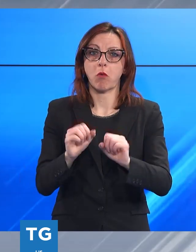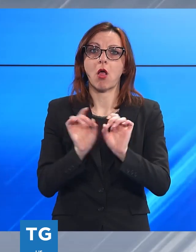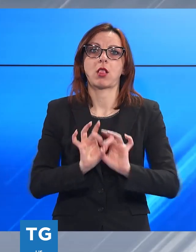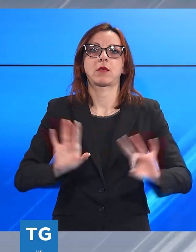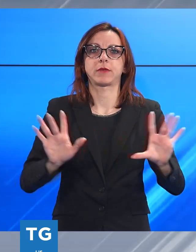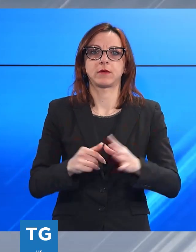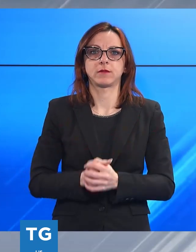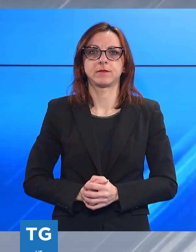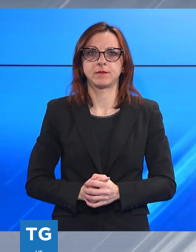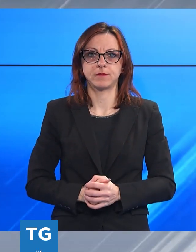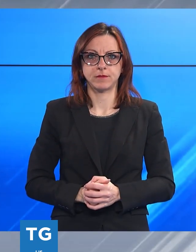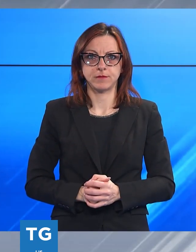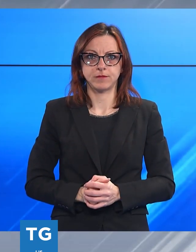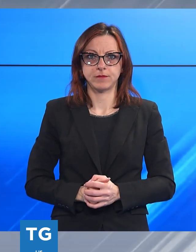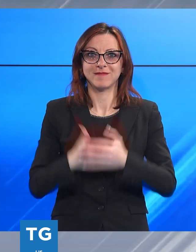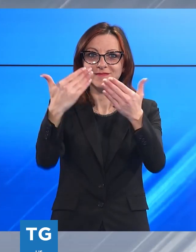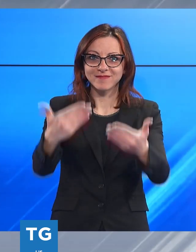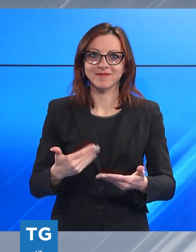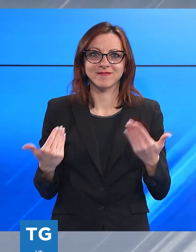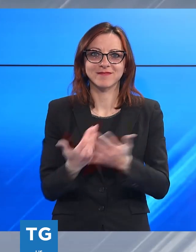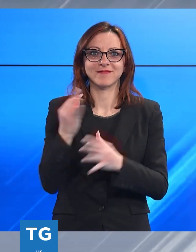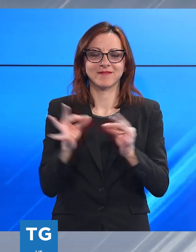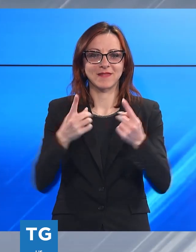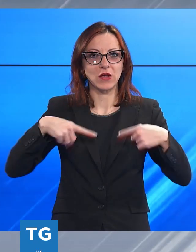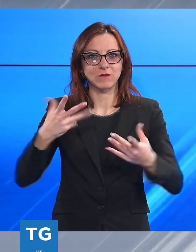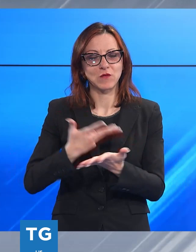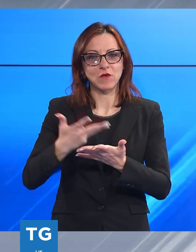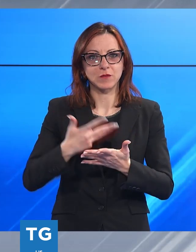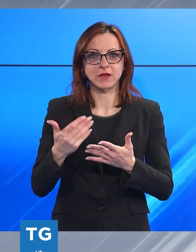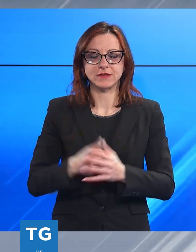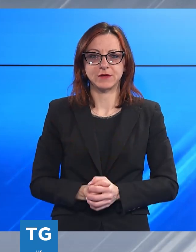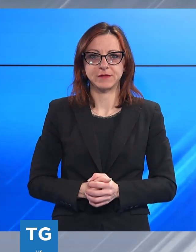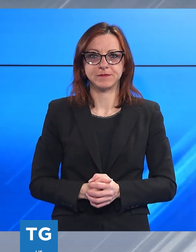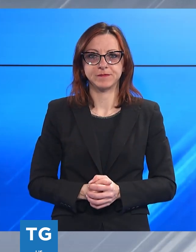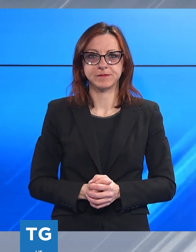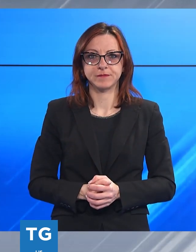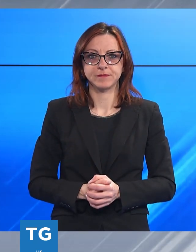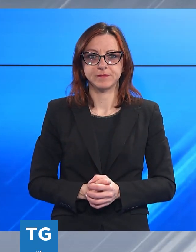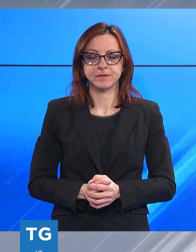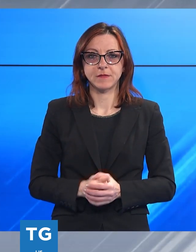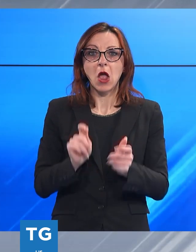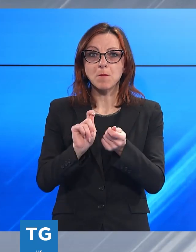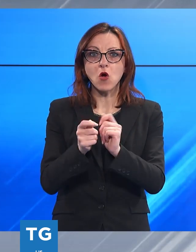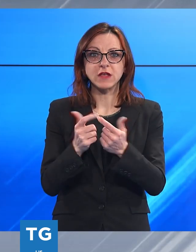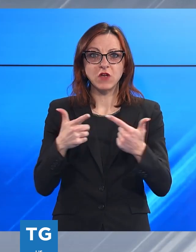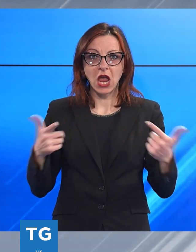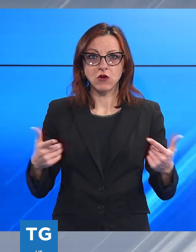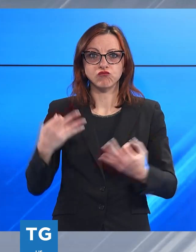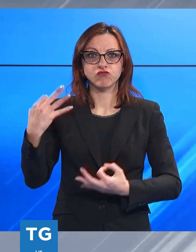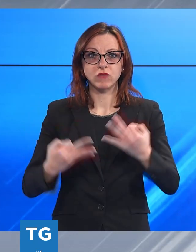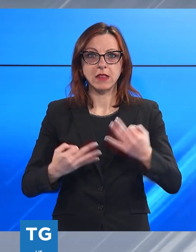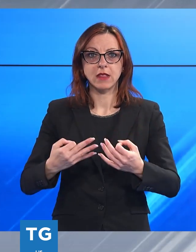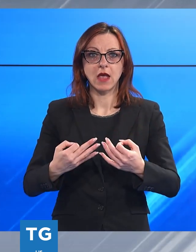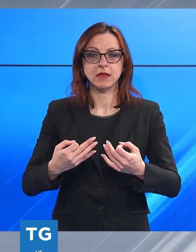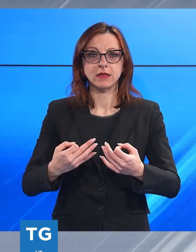Ben trovati a questa edizione del TG Noi, dunque è arrivata senza sostanziali modifiche la sentenza della Corte